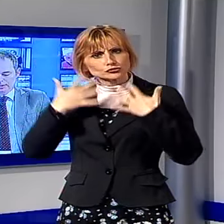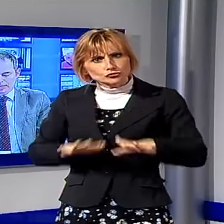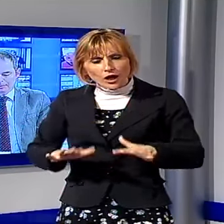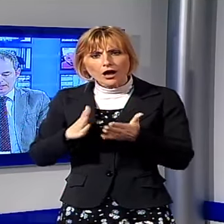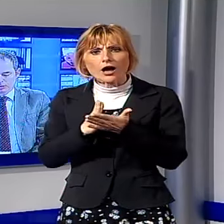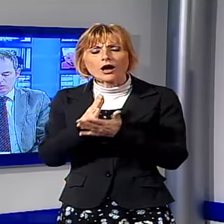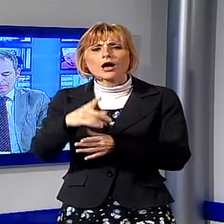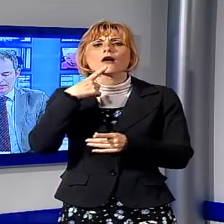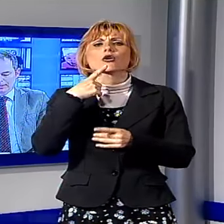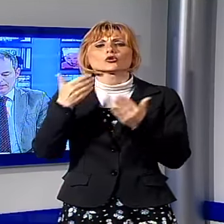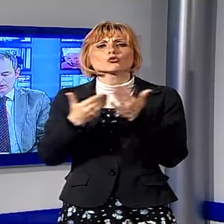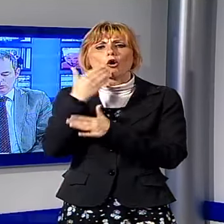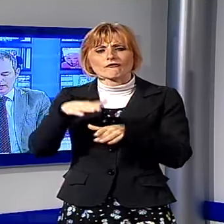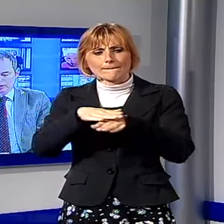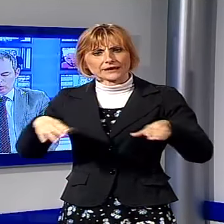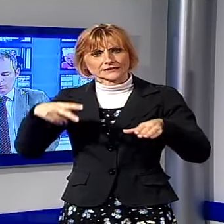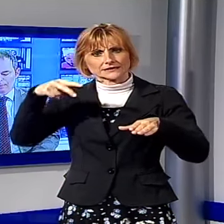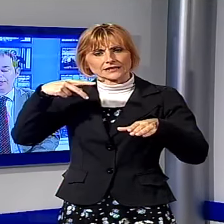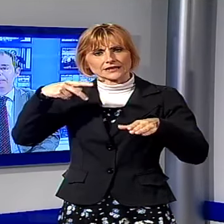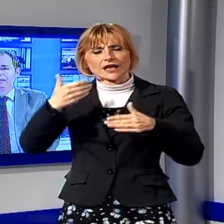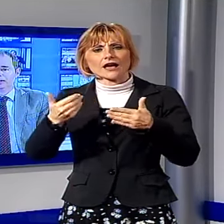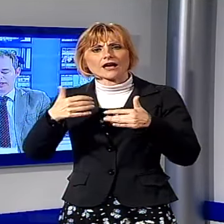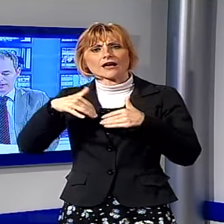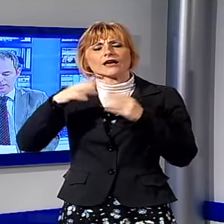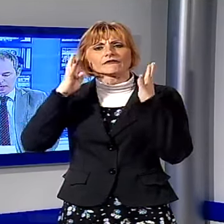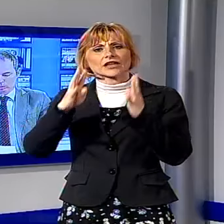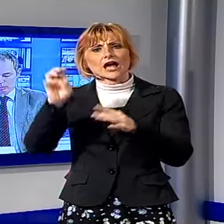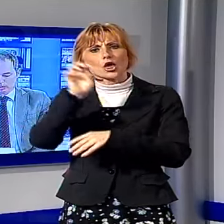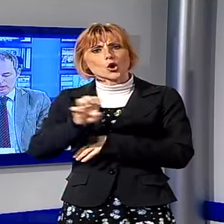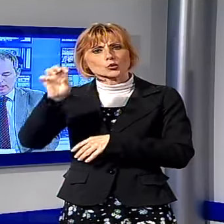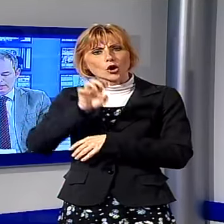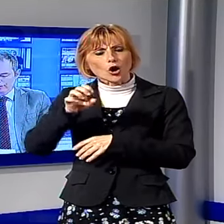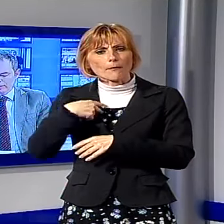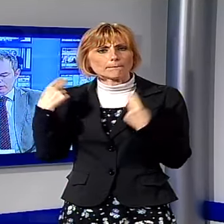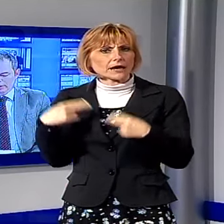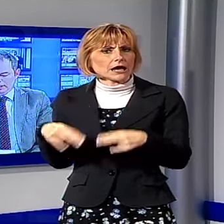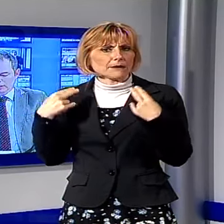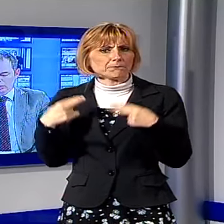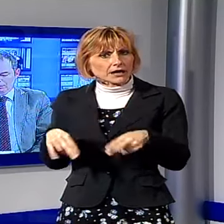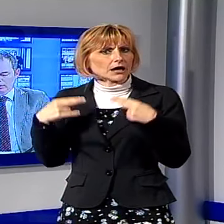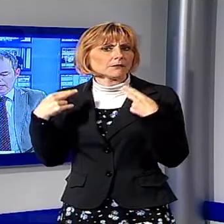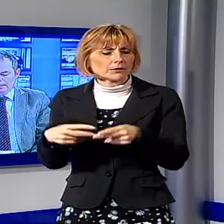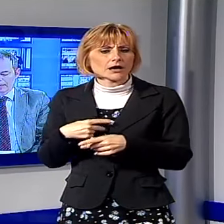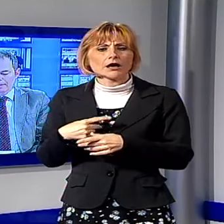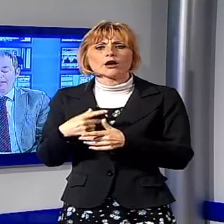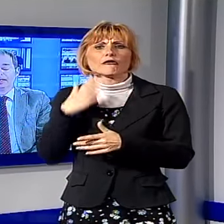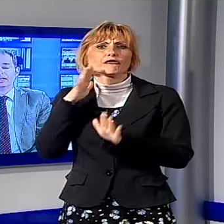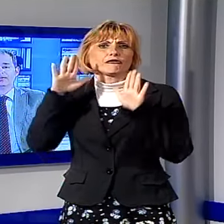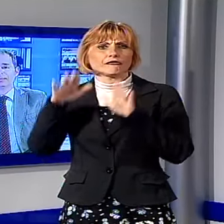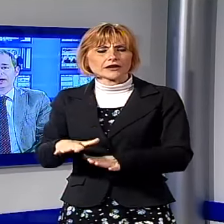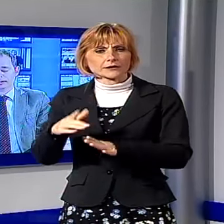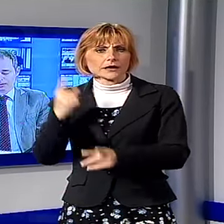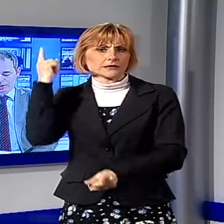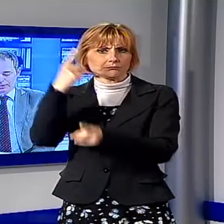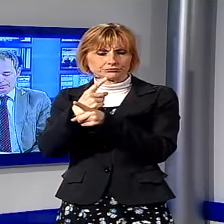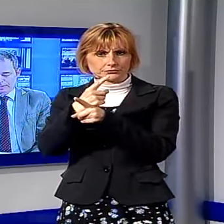utilizzabile la nuova pensilina su Viale Europa per i passeggeri dell'autobus. Infatti non è stata ancora spostata la palina della